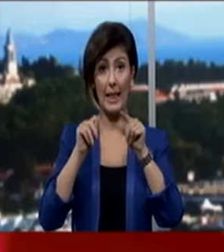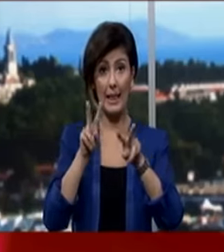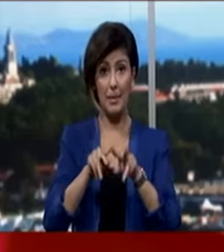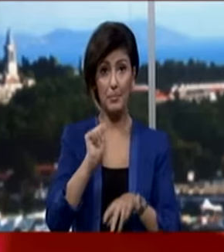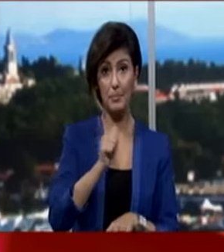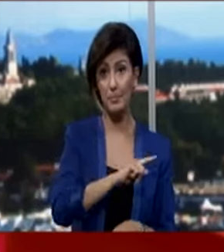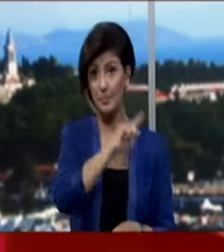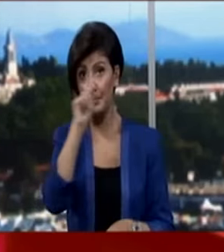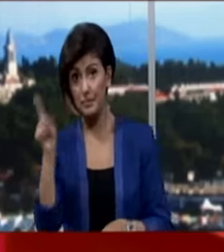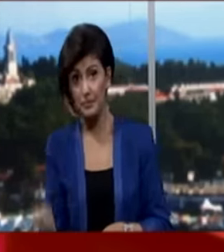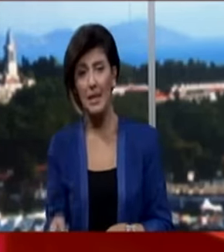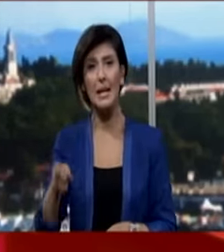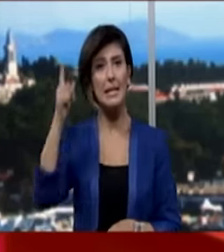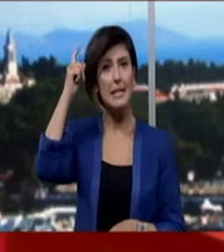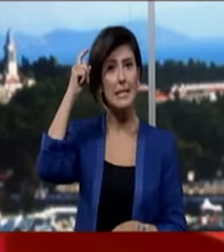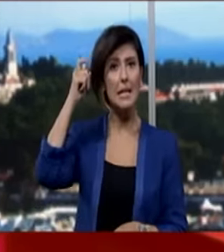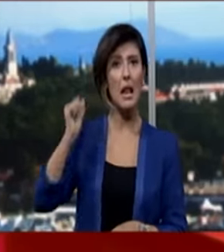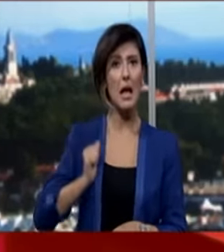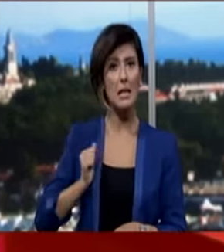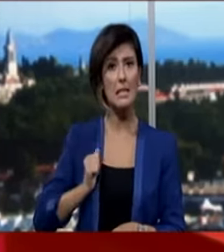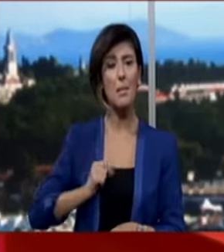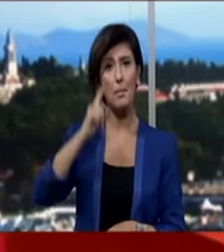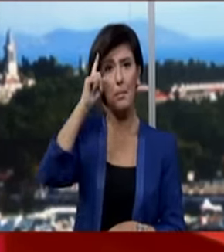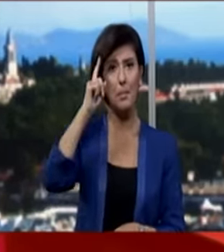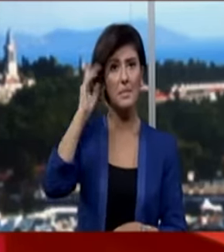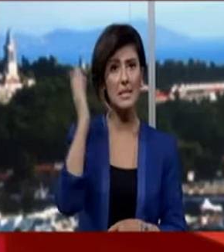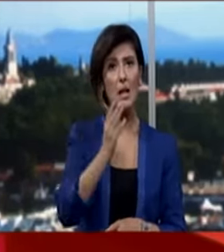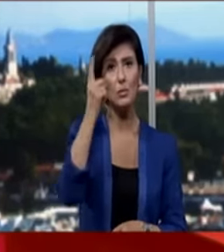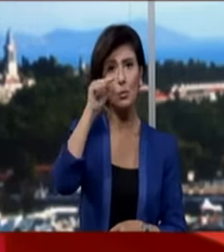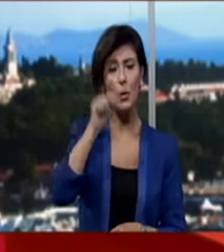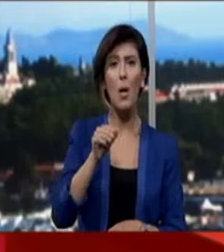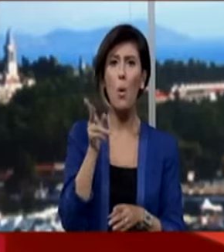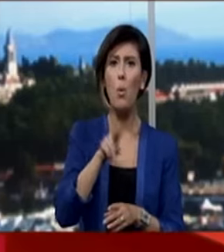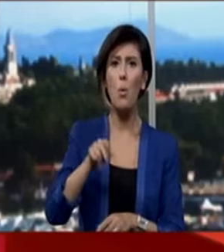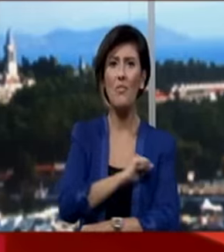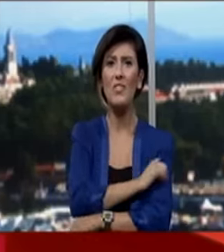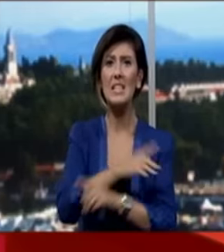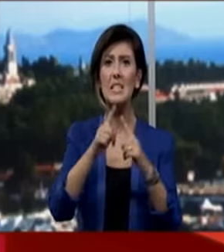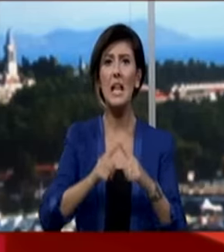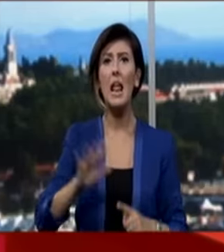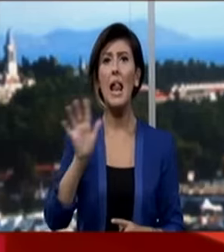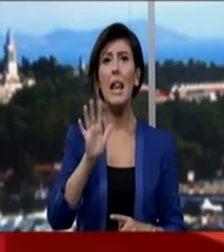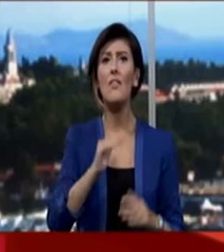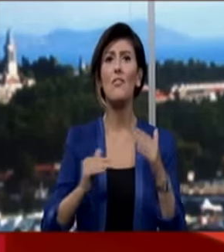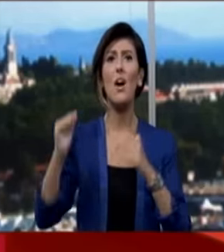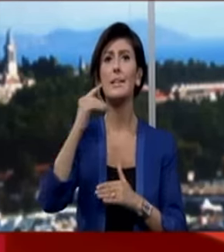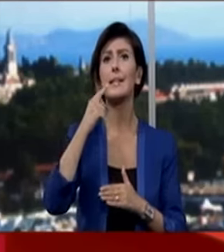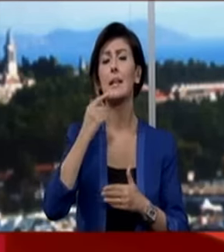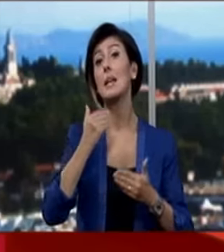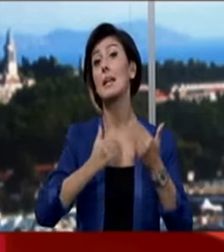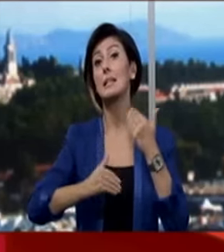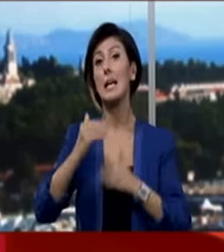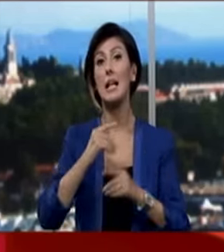başından bu yana İsrail askerlerinin saldırıları dolayısıyla hayatını kaybeden Filistinli sayısının 50'yi geçtiğini açıkladı.